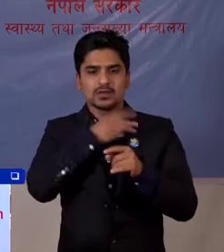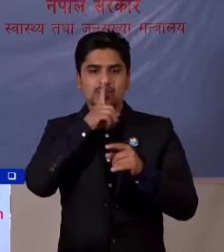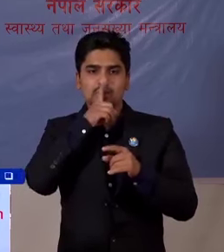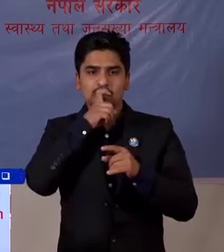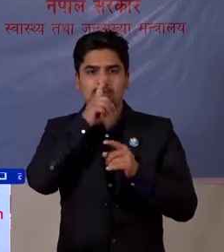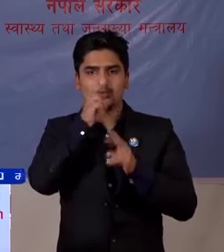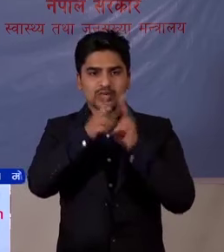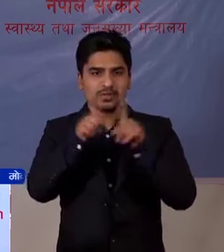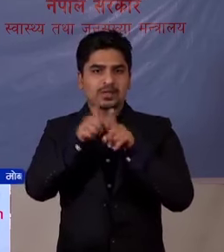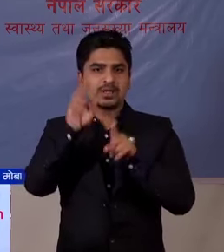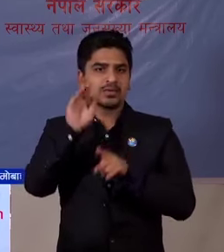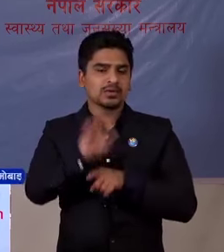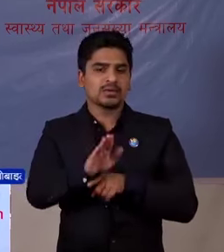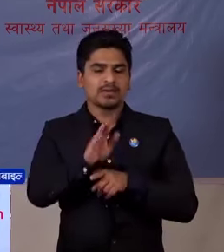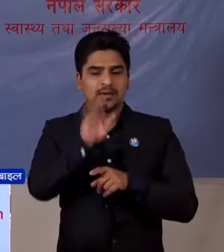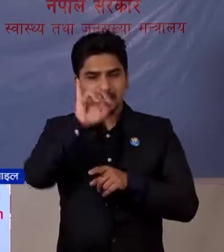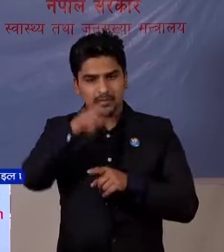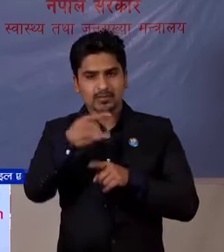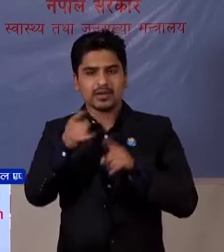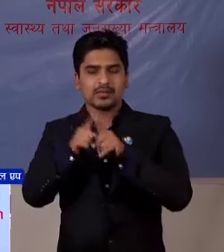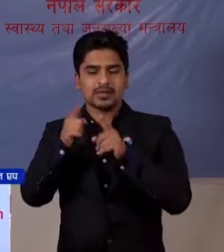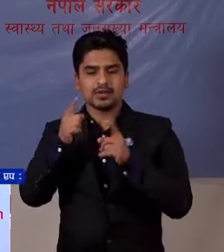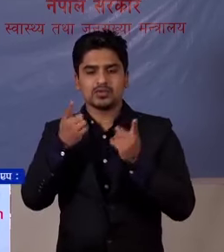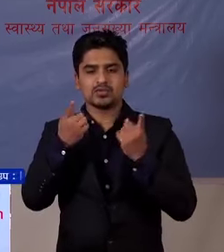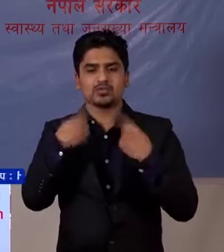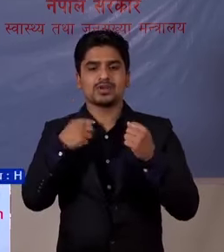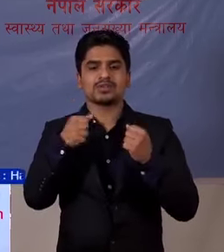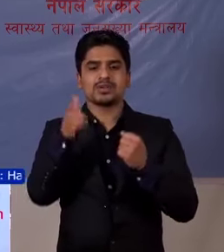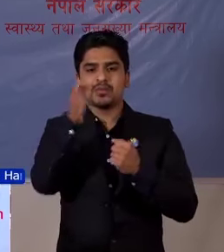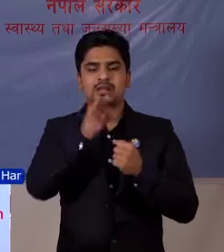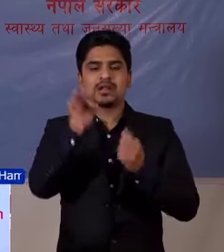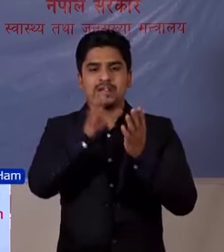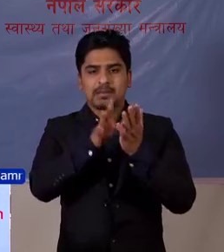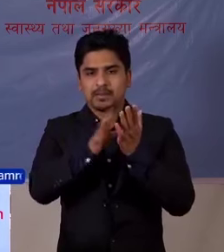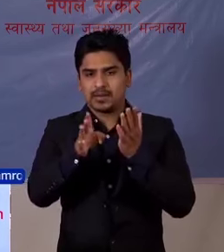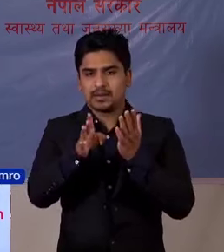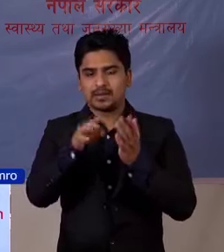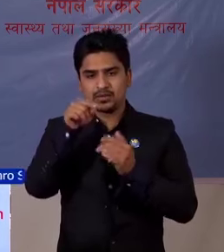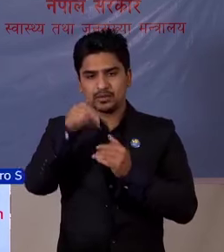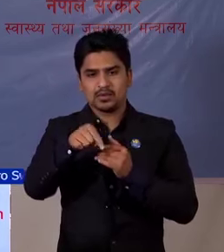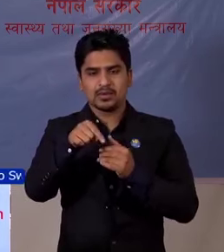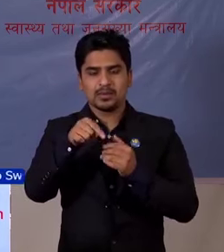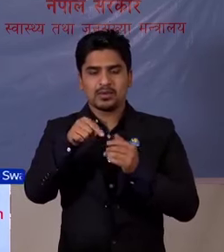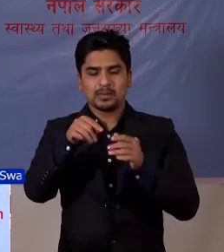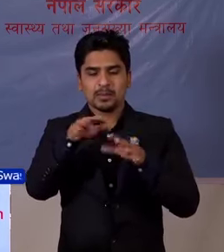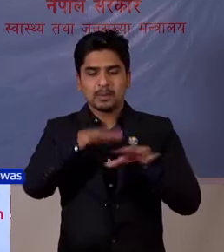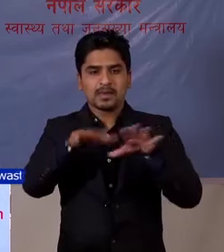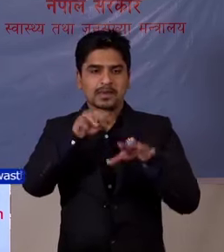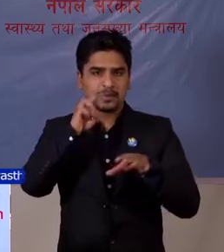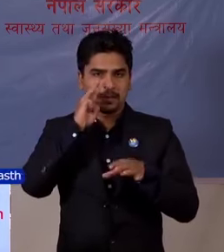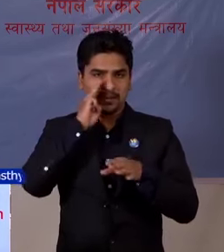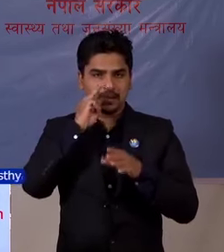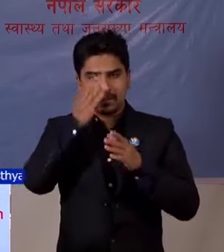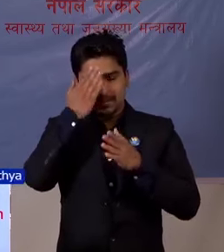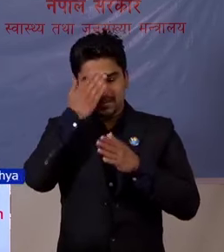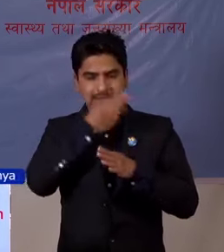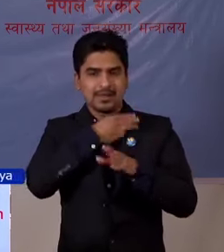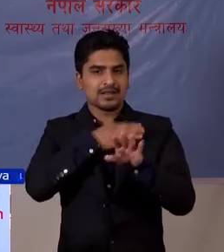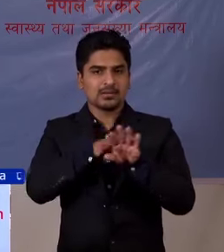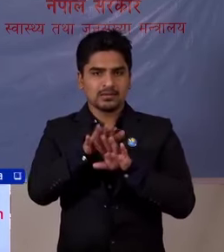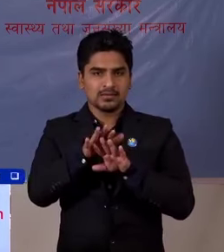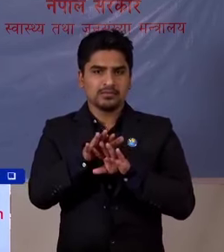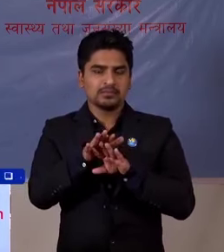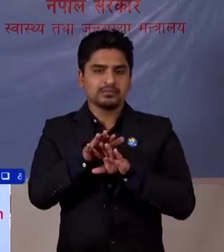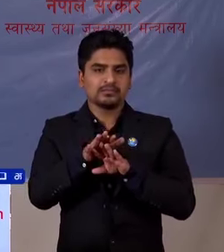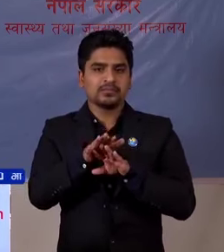पिनी ताको कुडापनी आउंछा, फेरी पनी स्वास्थेत था जन संक्या मंत्रालाईको तरफाटक, यो प्रिष्ट बोमी मा, संकर्मी धरुको